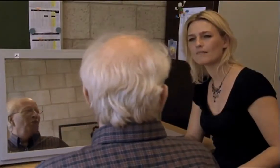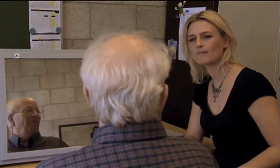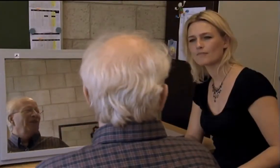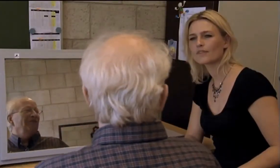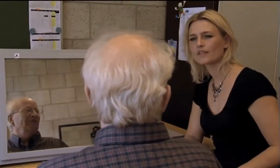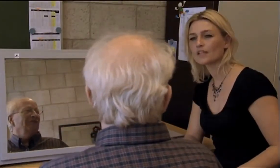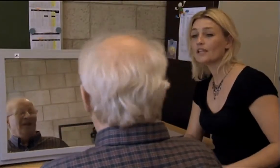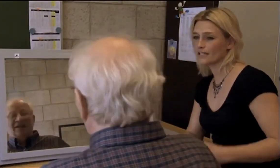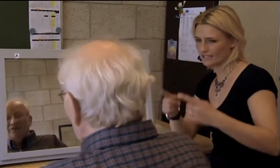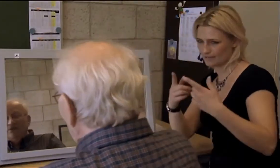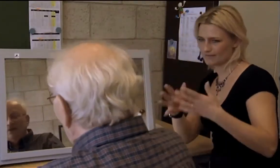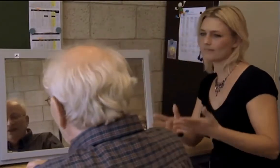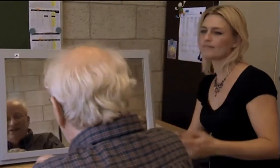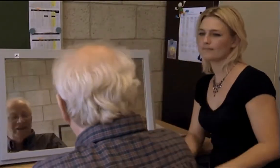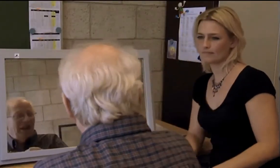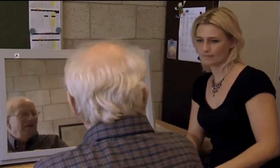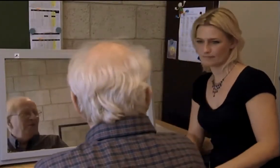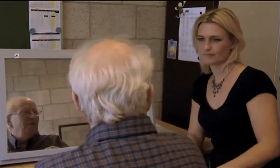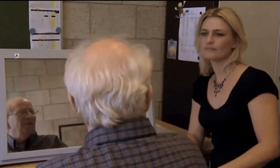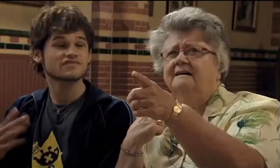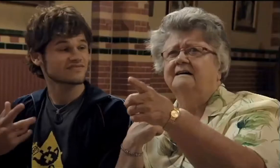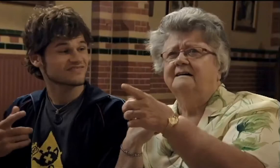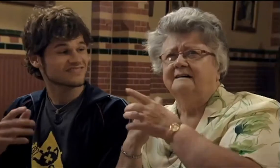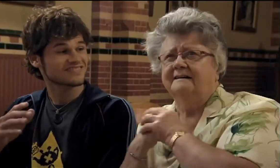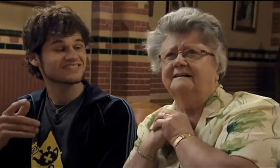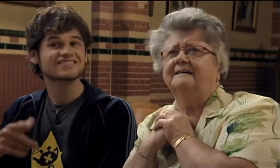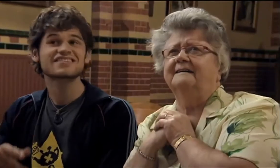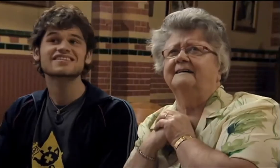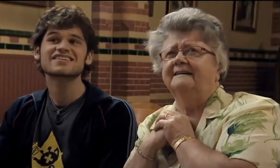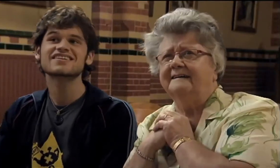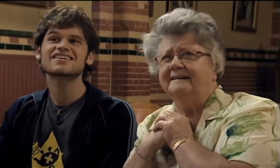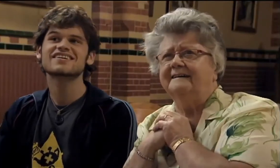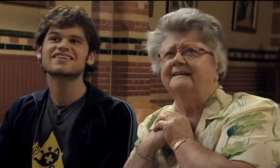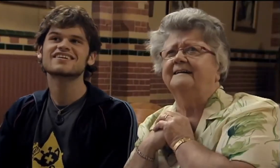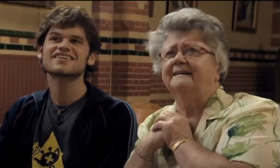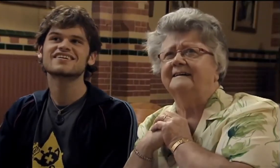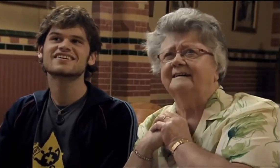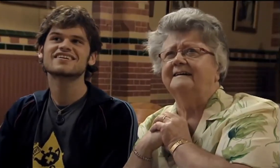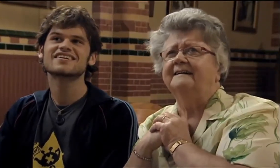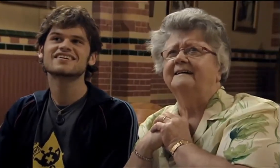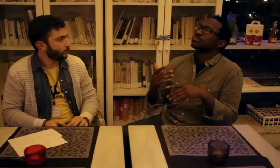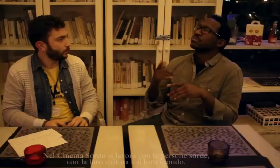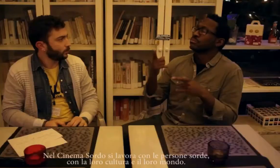Non c'è libro Il Non c'erro Ma